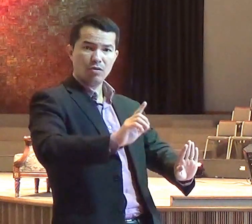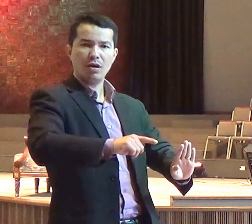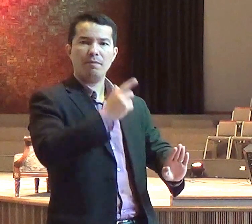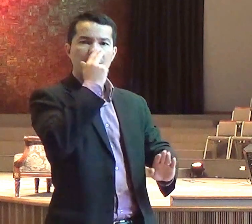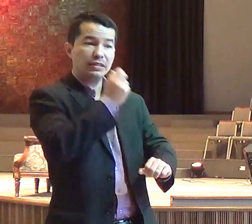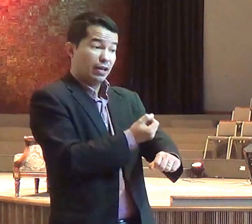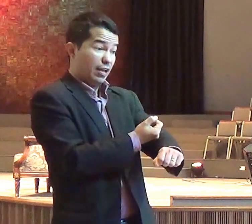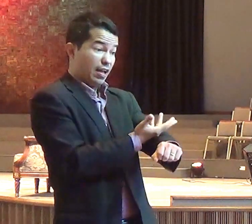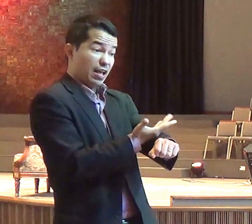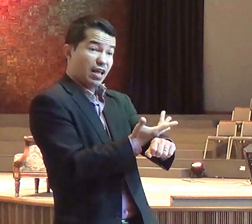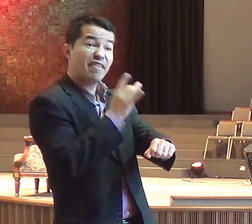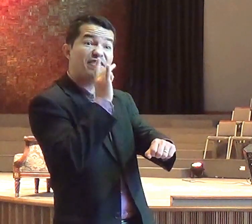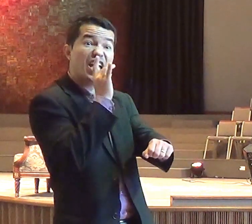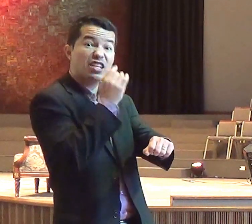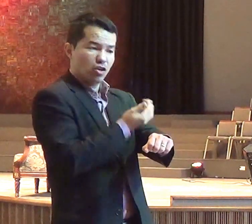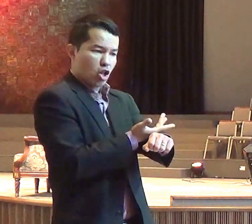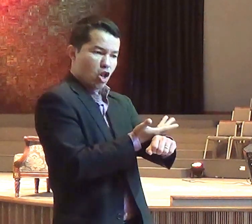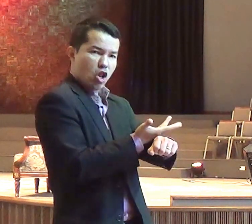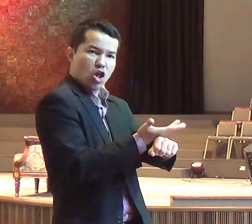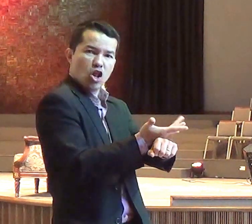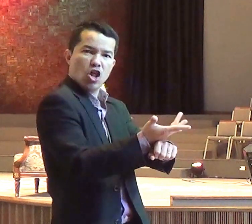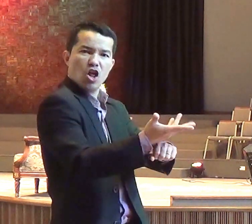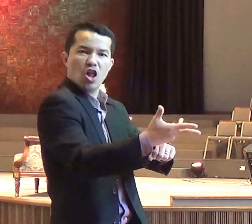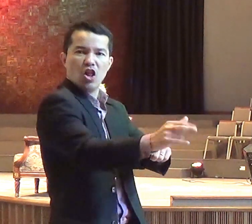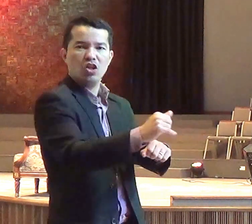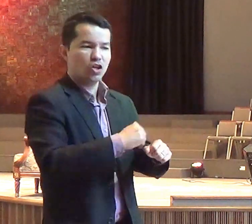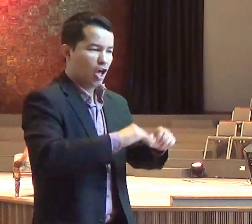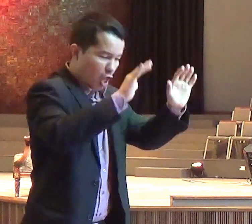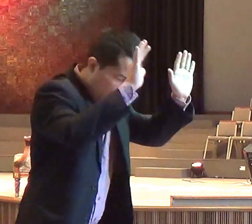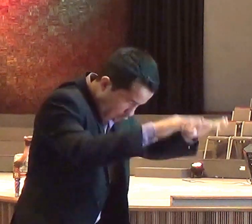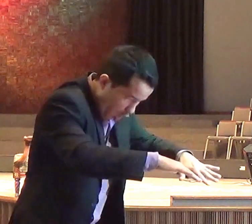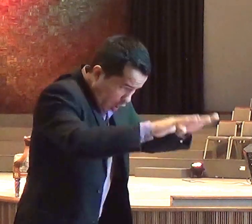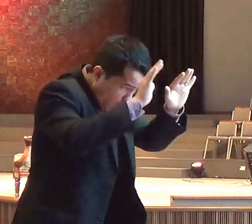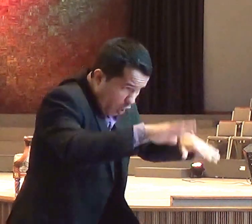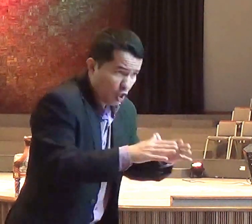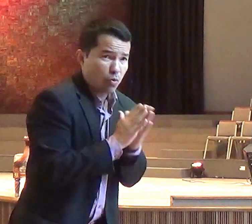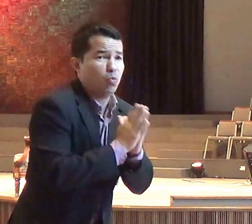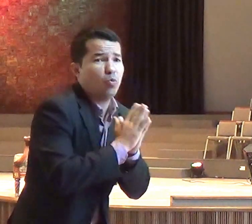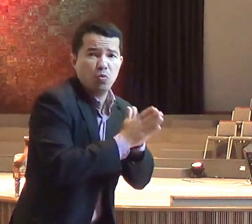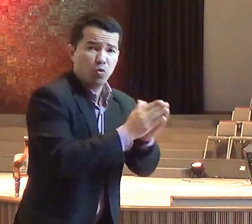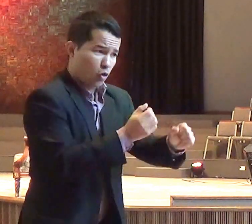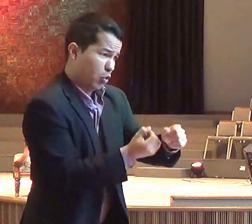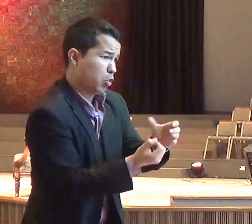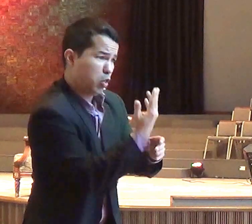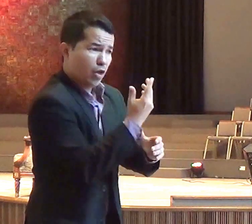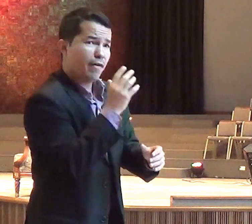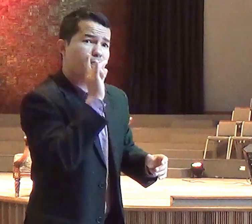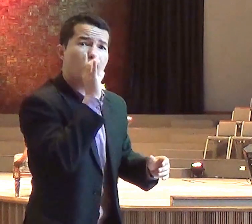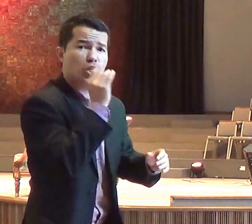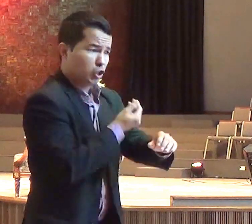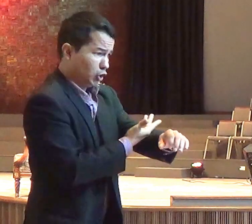E Acabe, que era o rei de Israel naquela época, casado com Jezabel, haviam